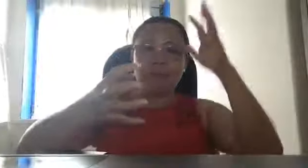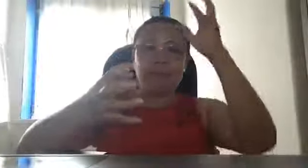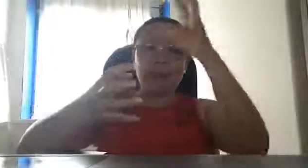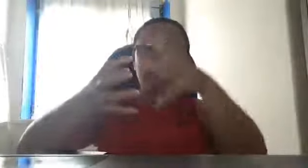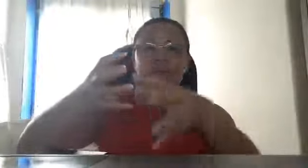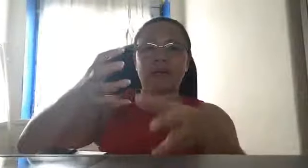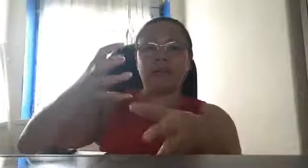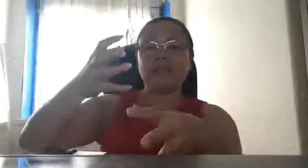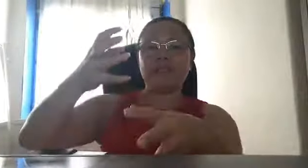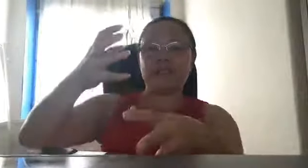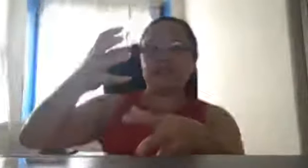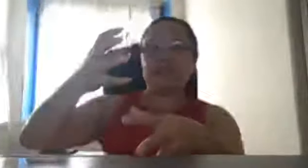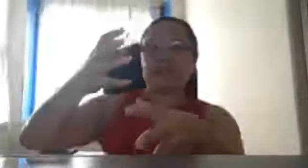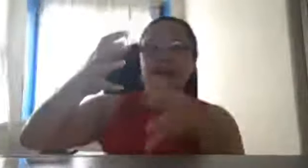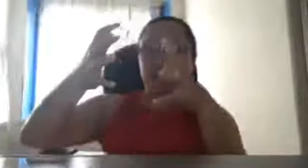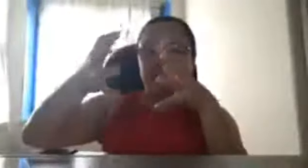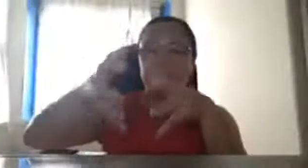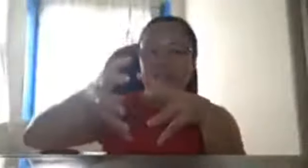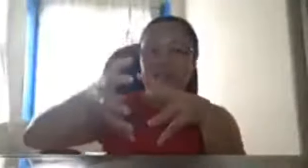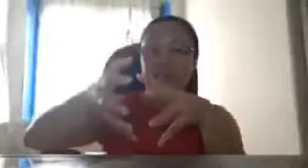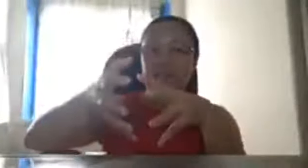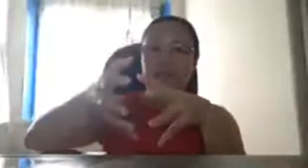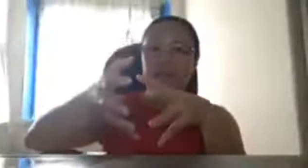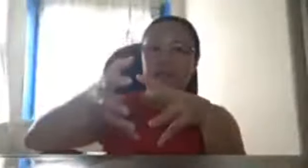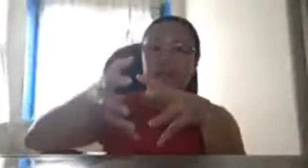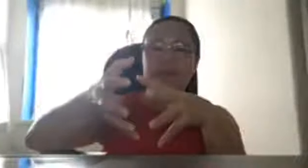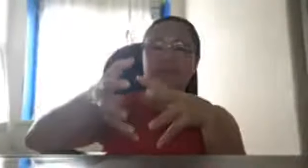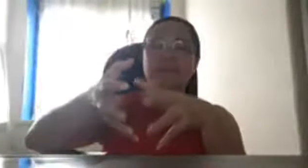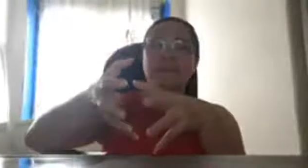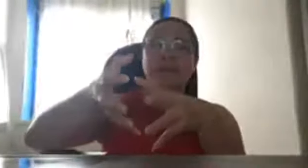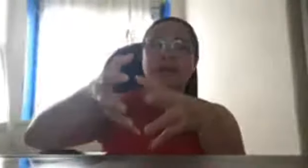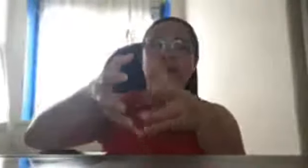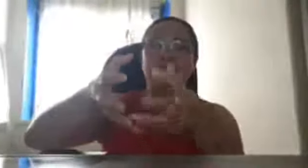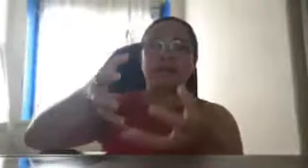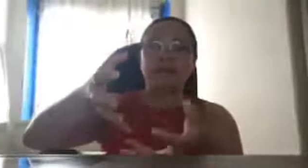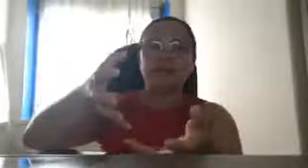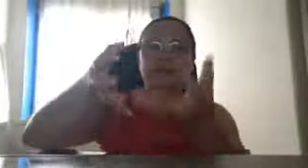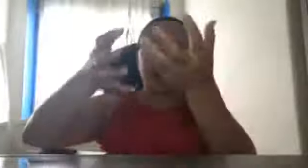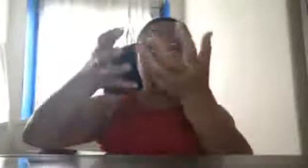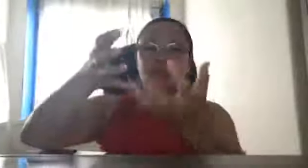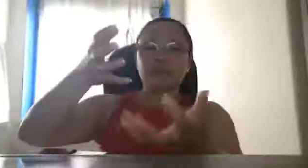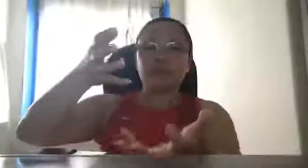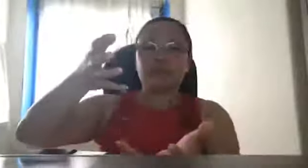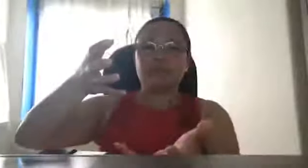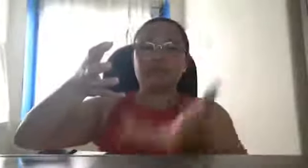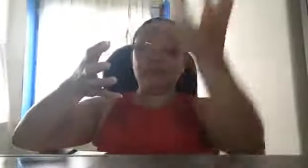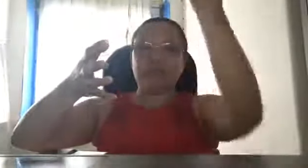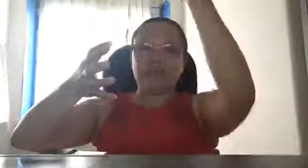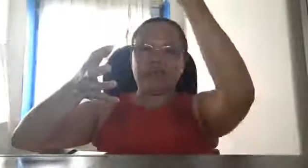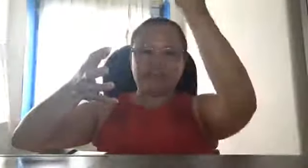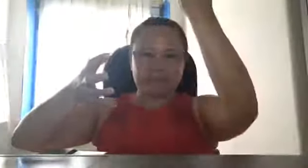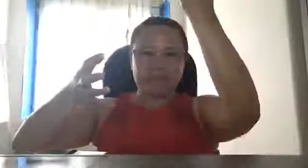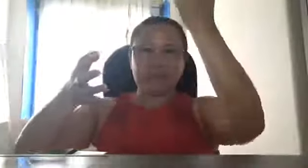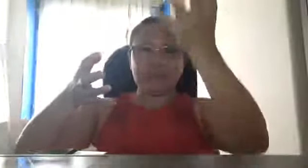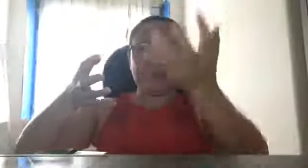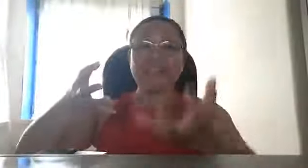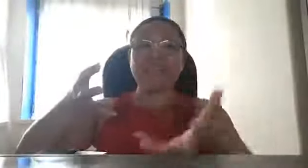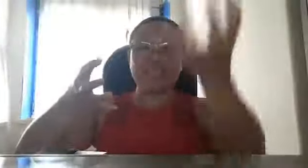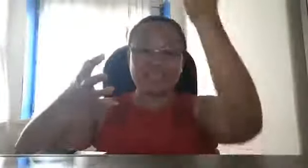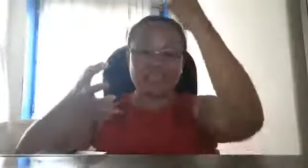magbaon ng missile sa ating karagatan dyan sa Pilipinas and din nakatotok yan papuntang China